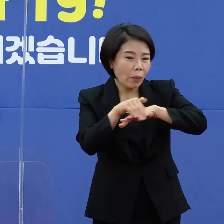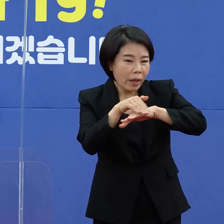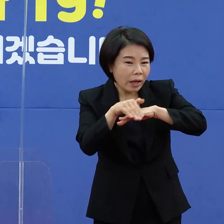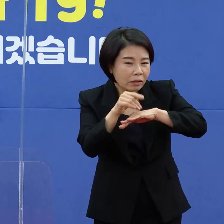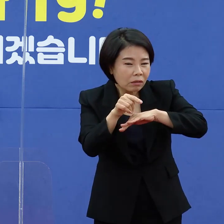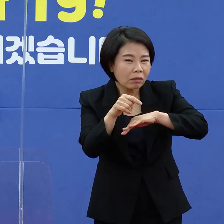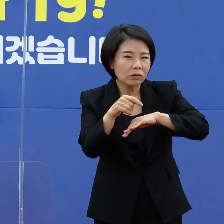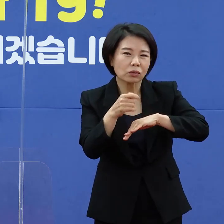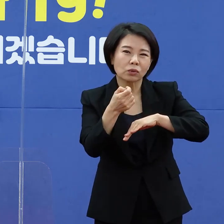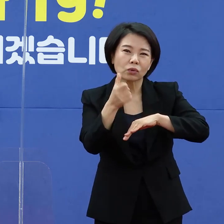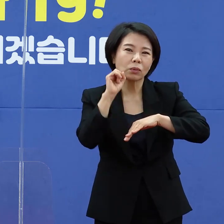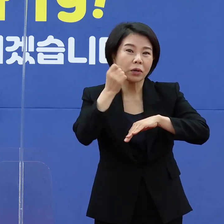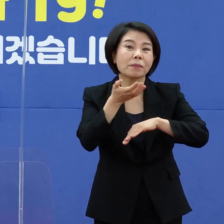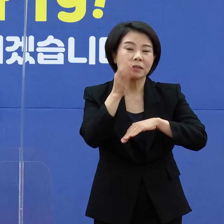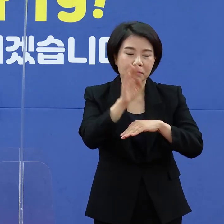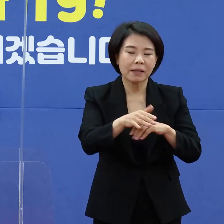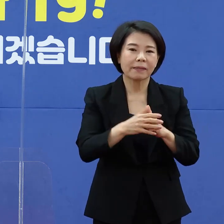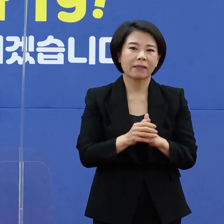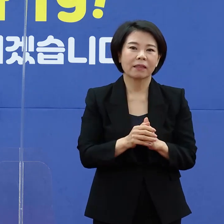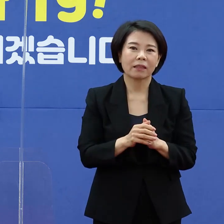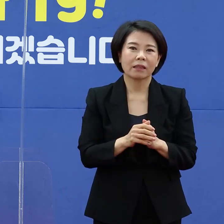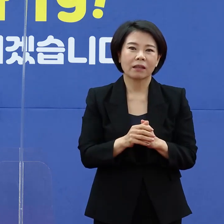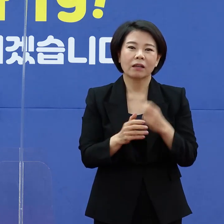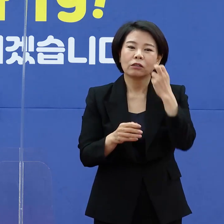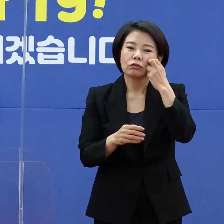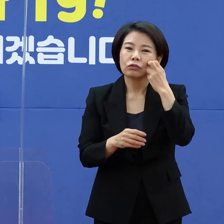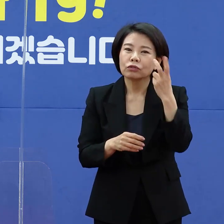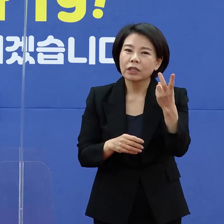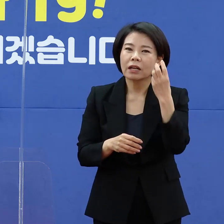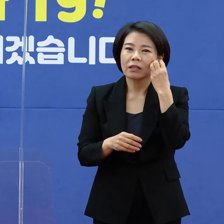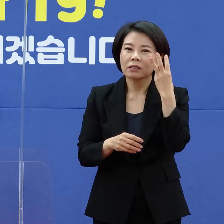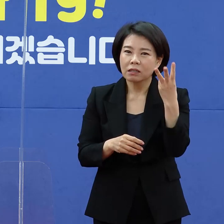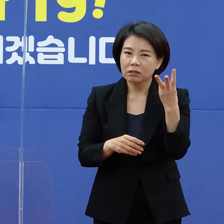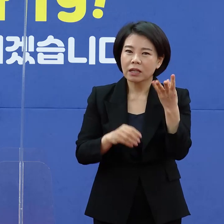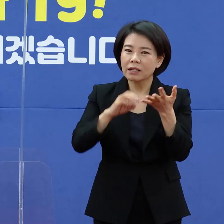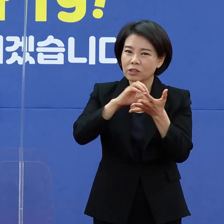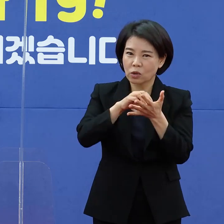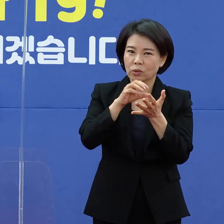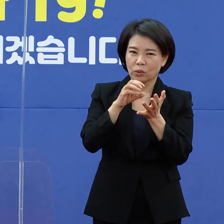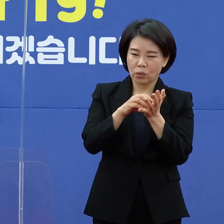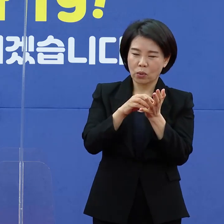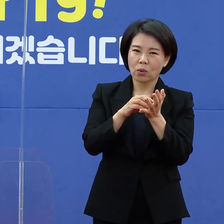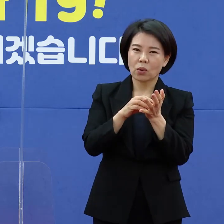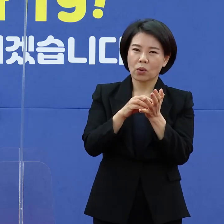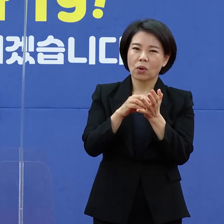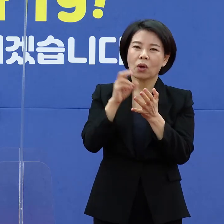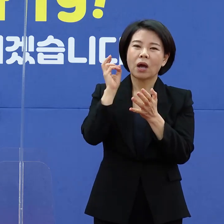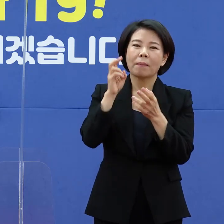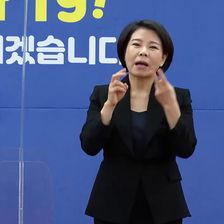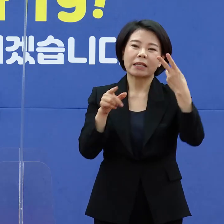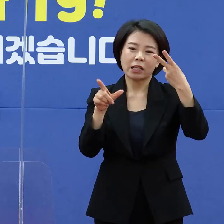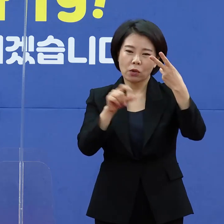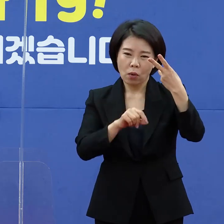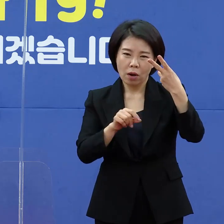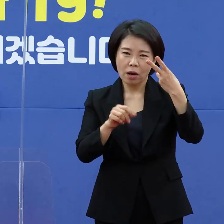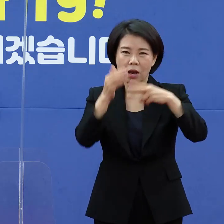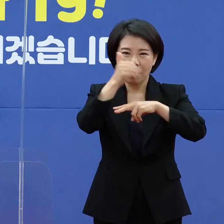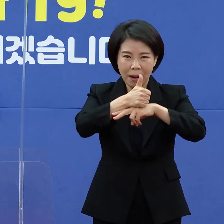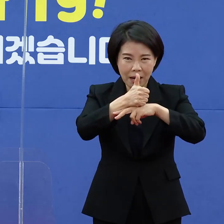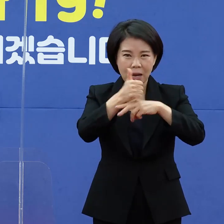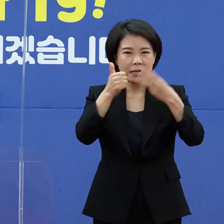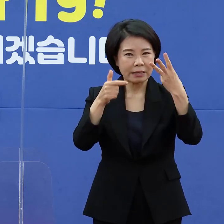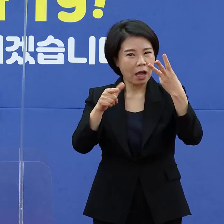않겠지만 두 달에서 세 달 정도 그리고 2월 말에서 3월 달 정도가